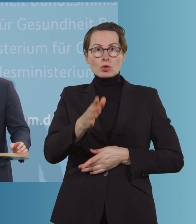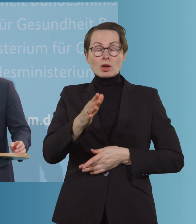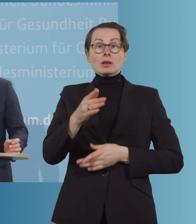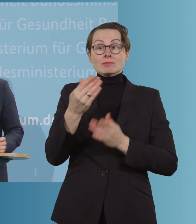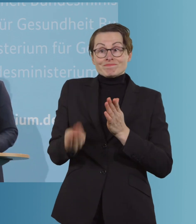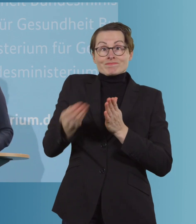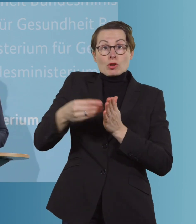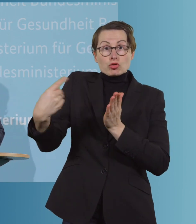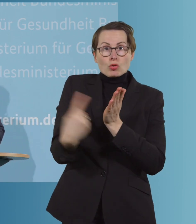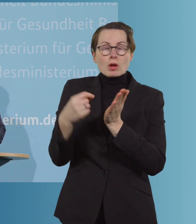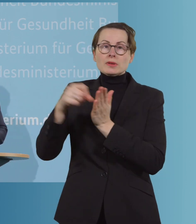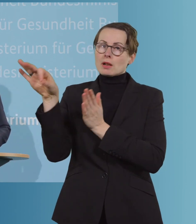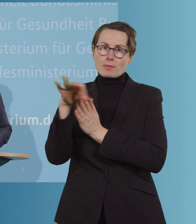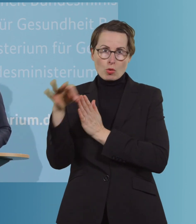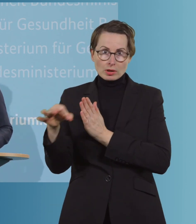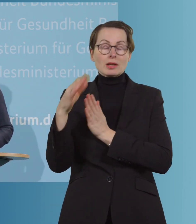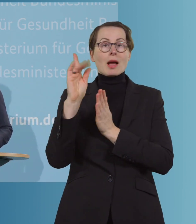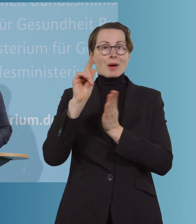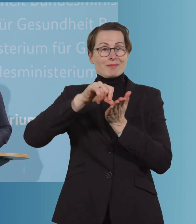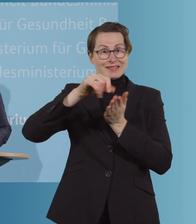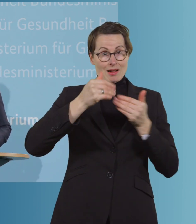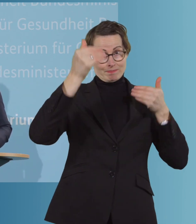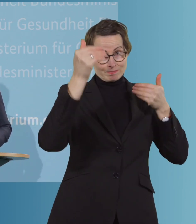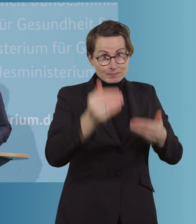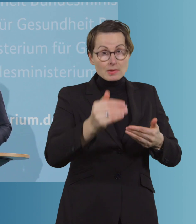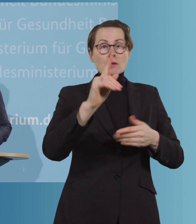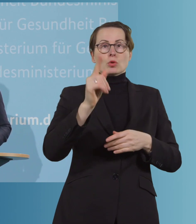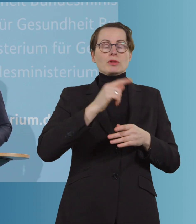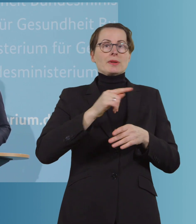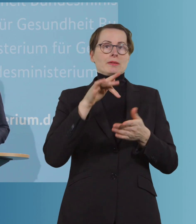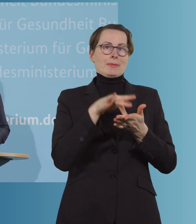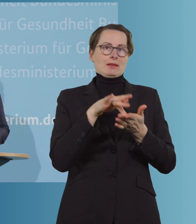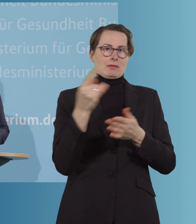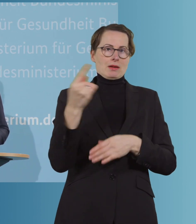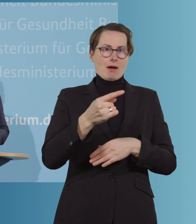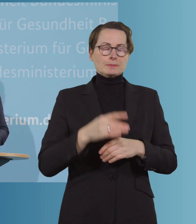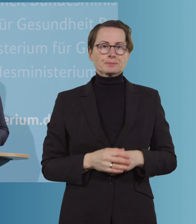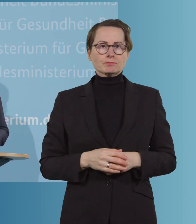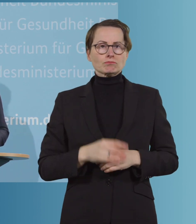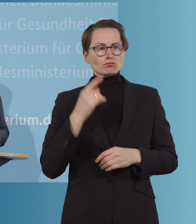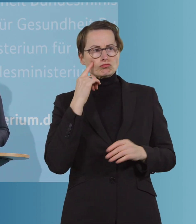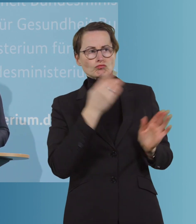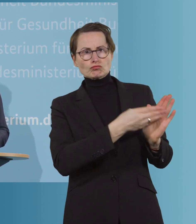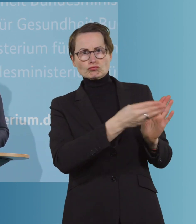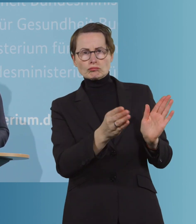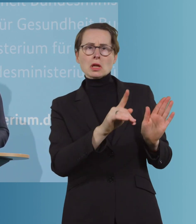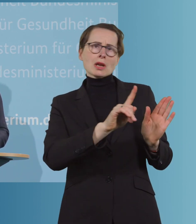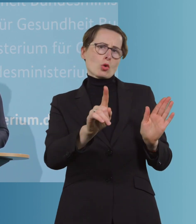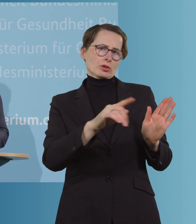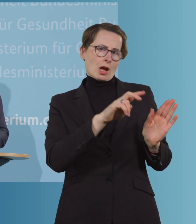ausgezahlt werden bis zur Jahresmitte. Über 1.000 Krankenhäuser können davon profitieren. Und